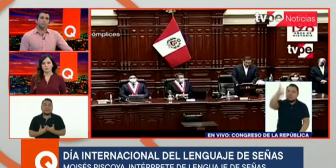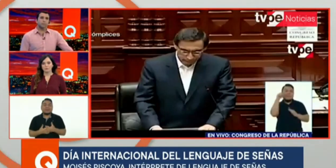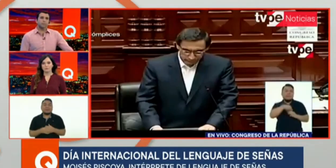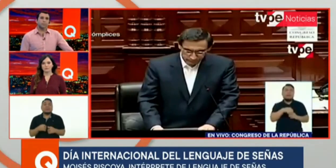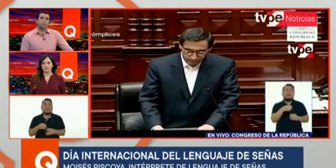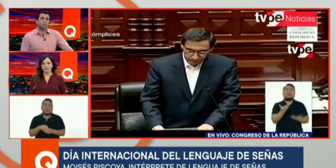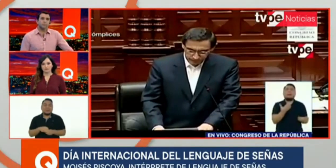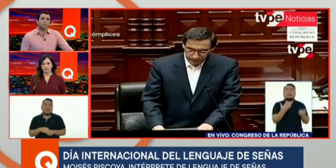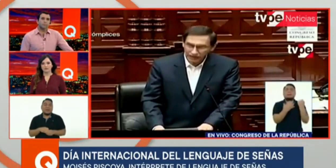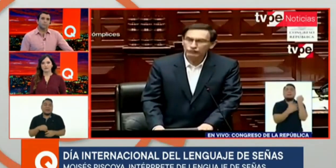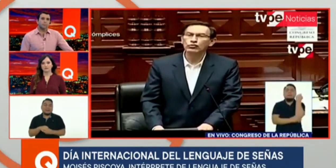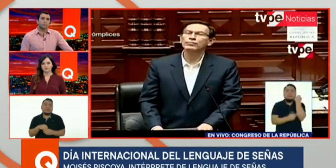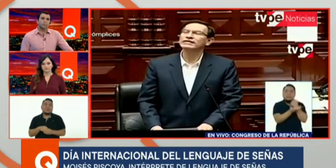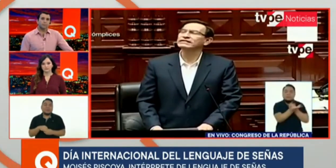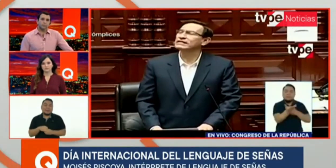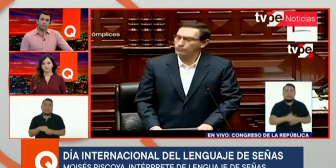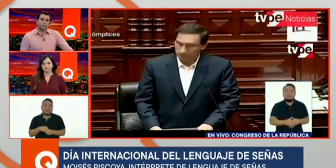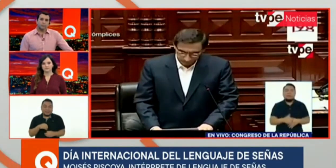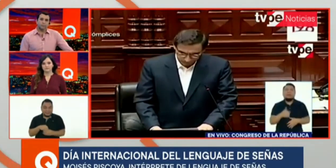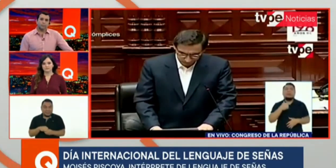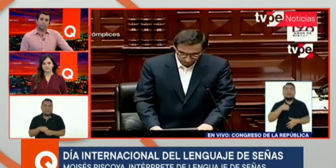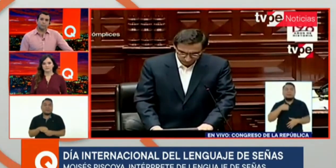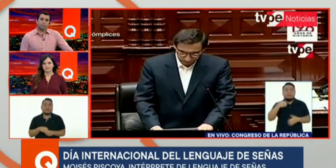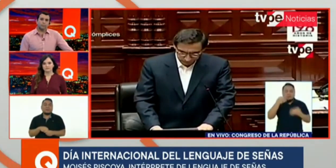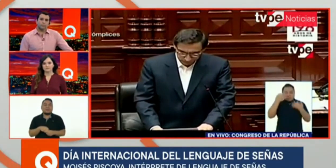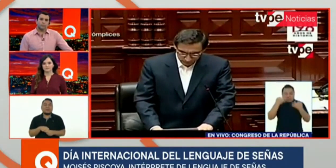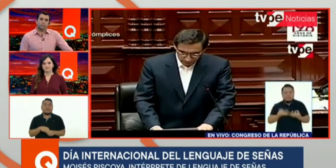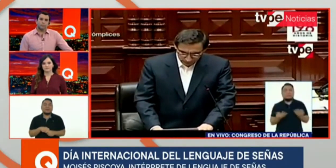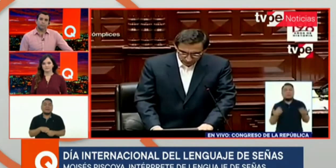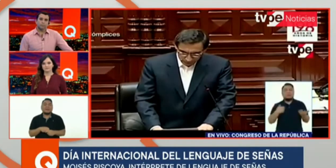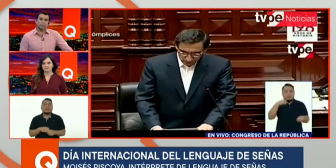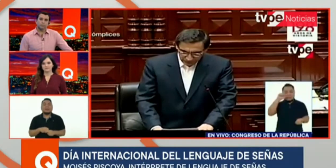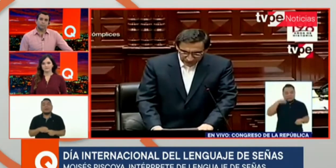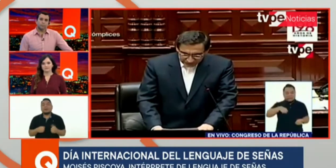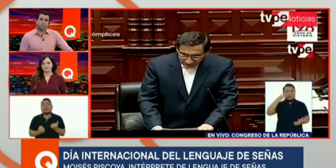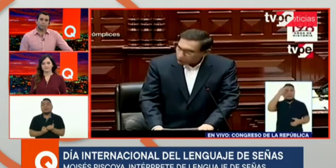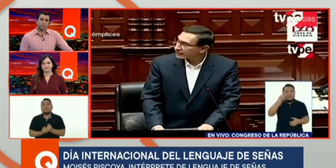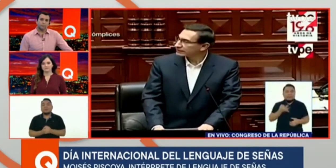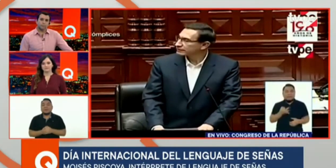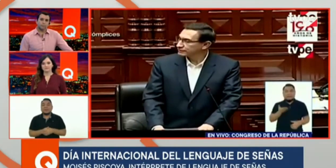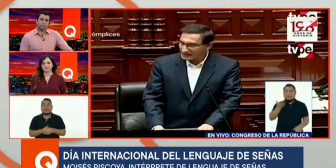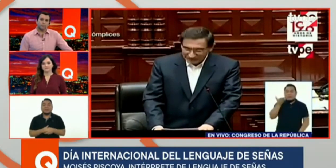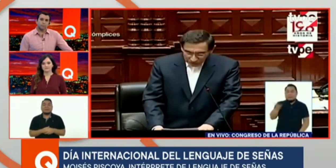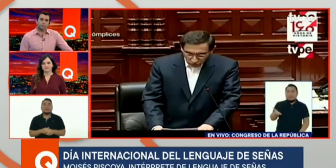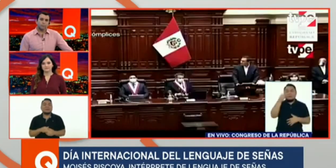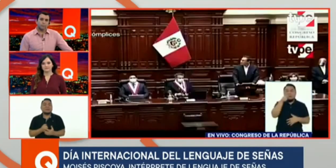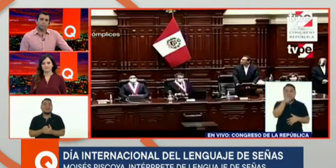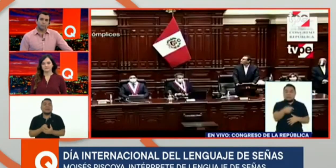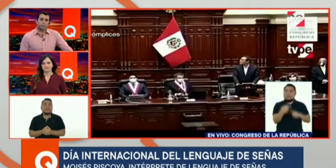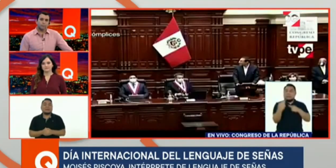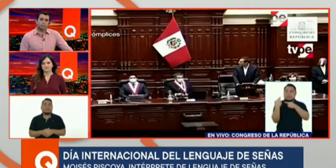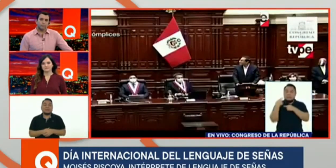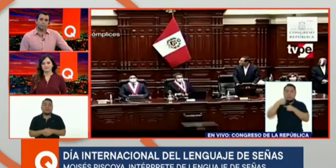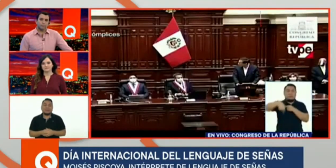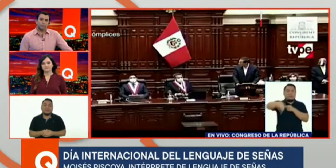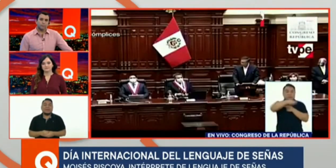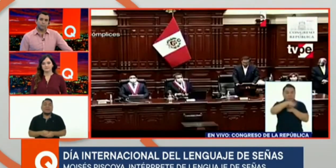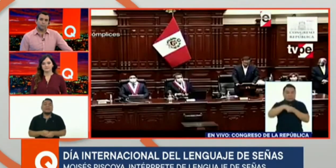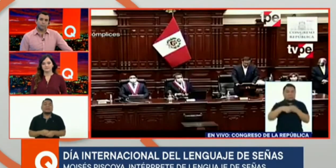nos unimos a esta comunidad, pertenecemos a esta comunidad y en conjunto ellos, pues, luchamos para que sus derechos se